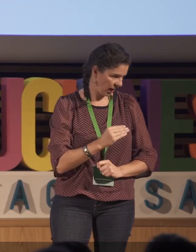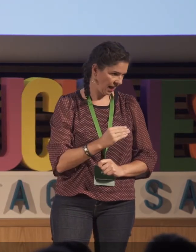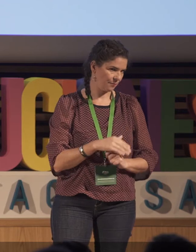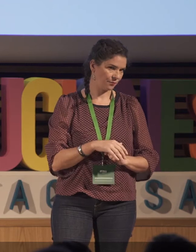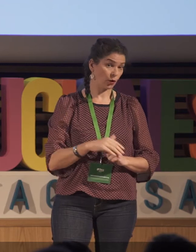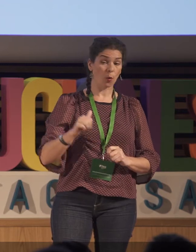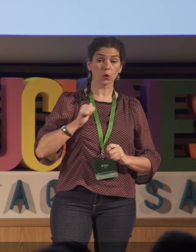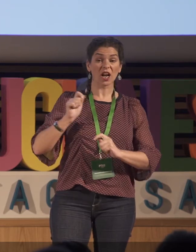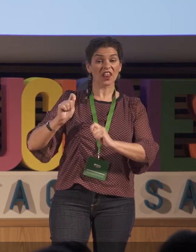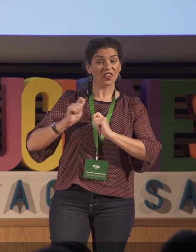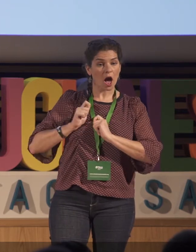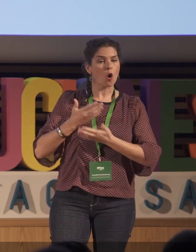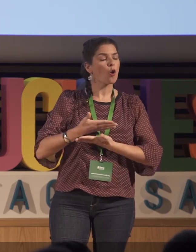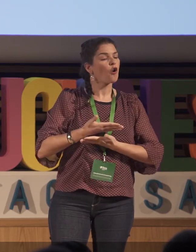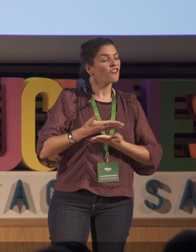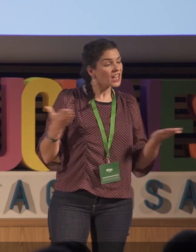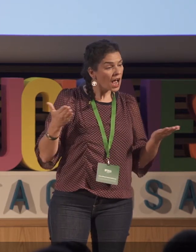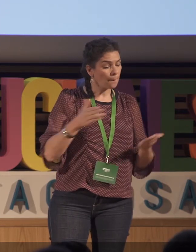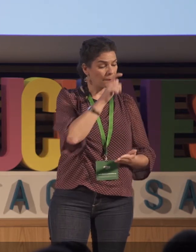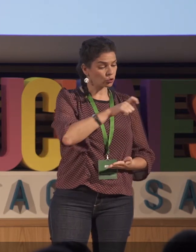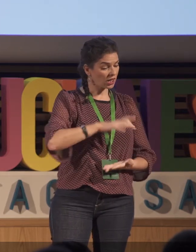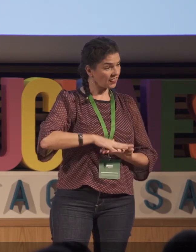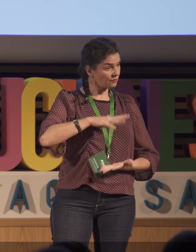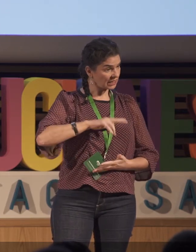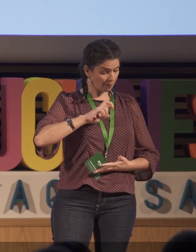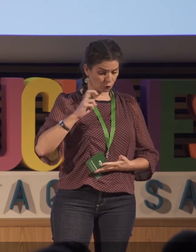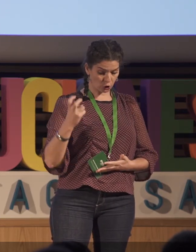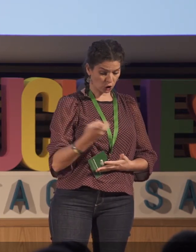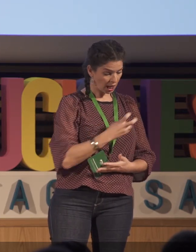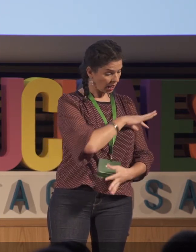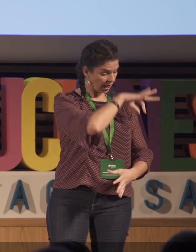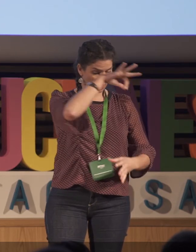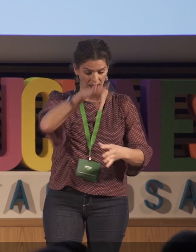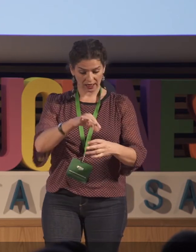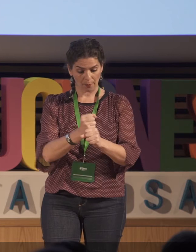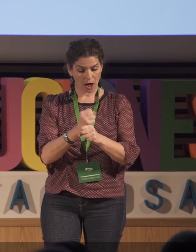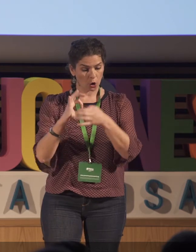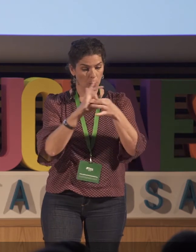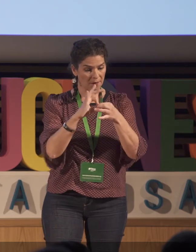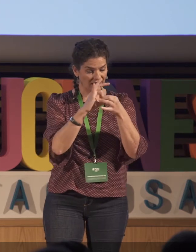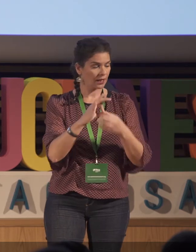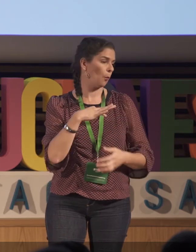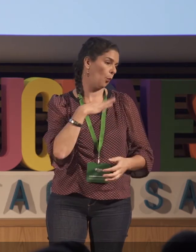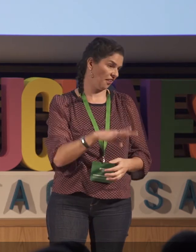Vicente Ferrer porque la verdad que me cuidaron muchísimo y me dieron una oportunidad maravillosa. Yo creo que las personas con diversidad funcionan al trabajar